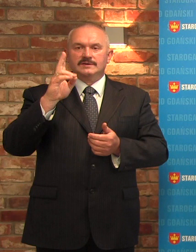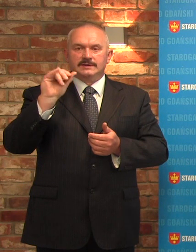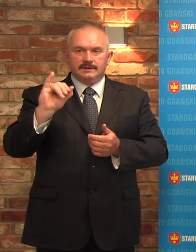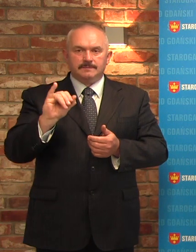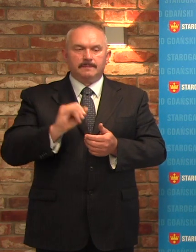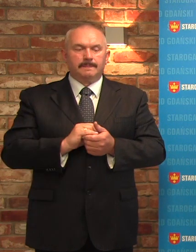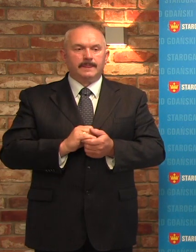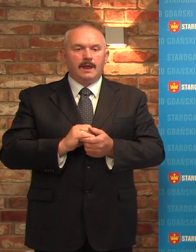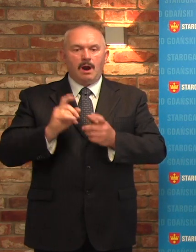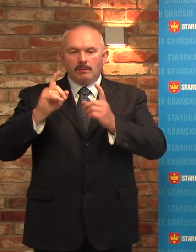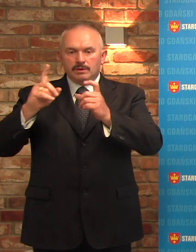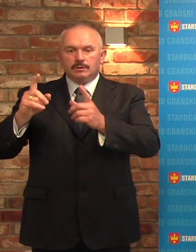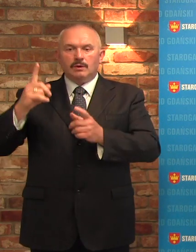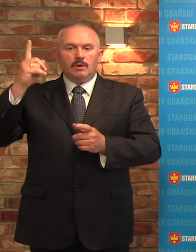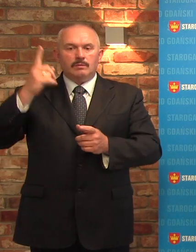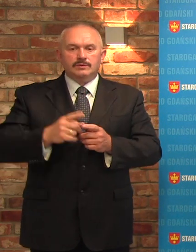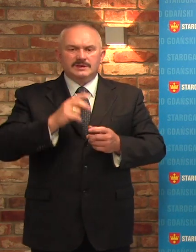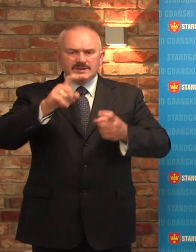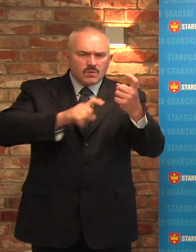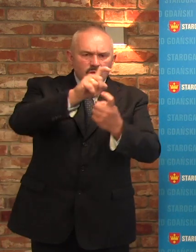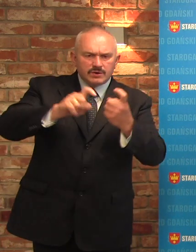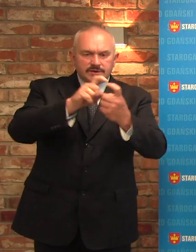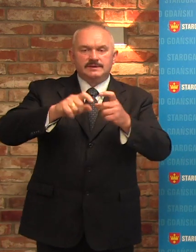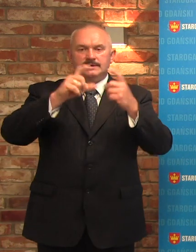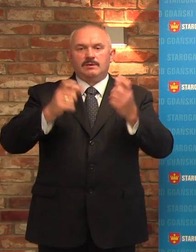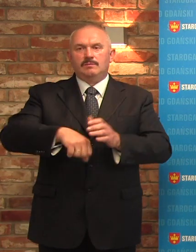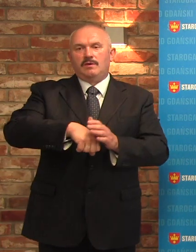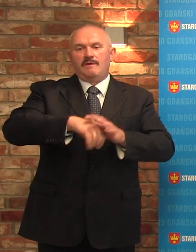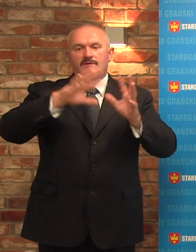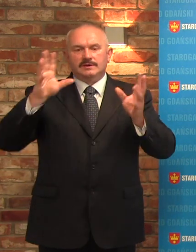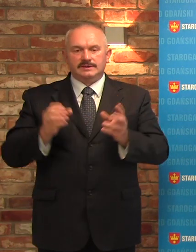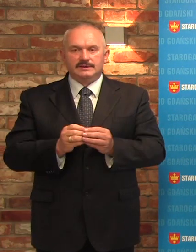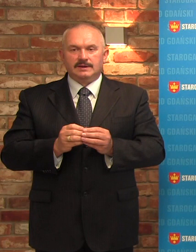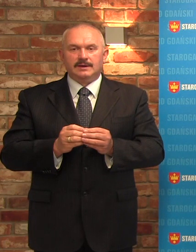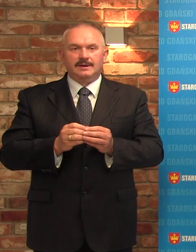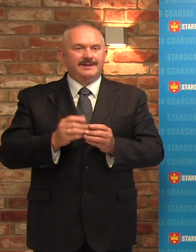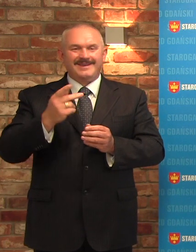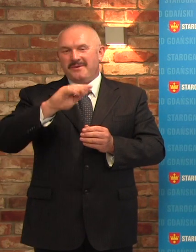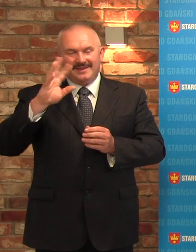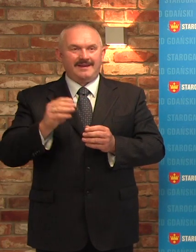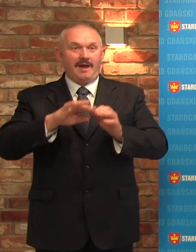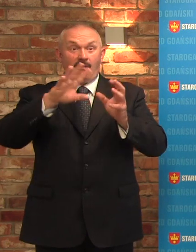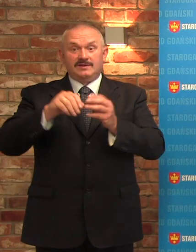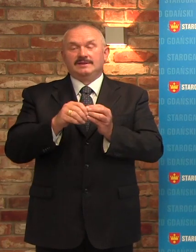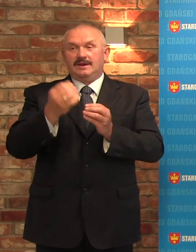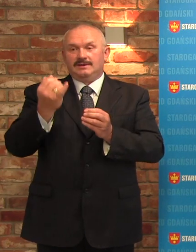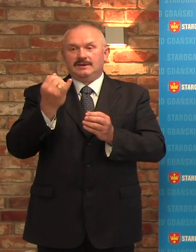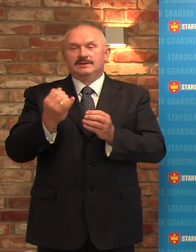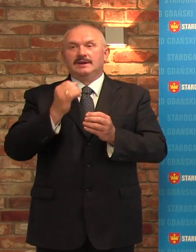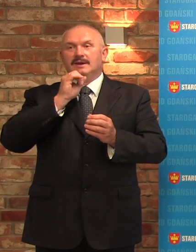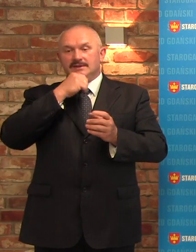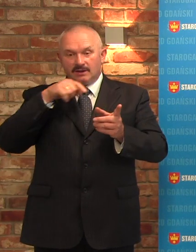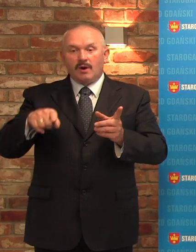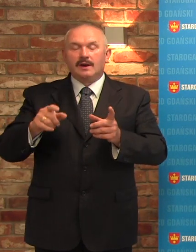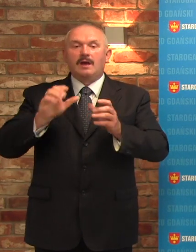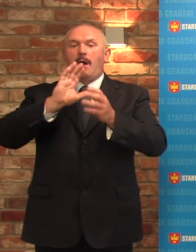początku, muszę powiedzieć to z pełną odpowiedzialnością, próbuje skłócić to całe środowisko sportowe, a przecież wszystkie dzieci w Starogardzie mają równe prawo do